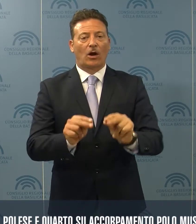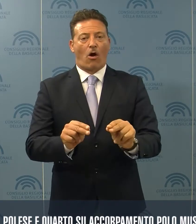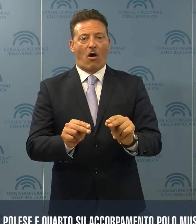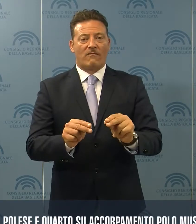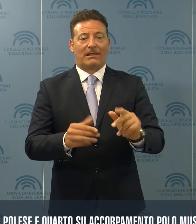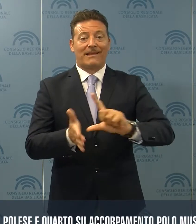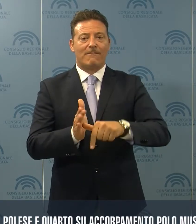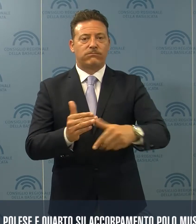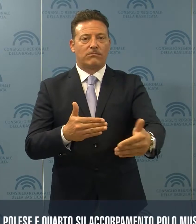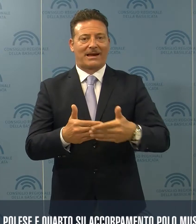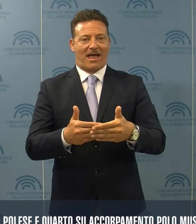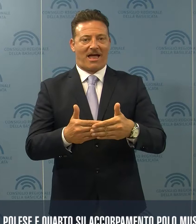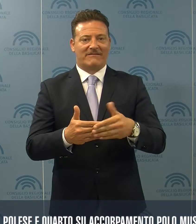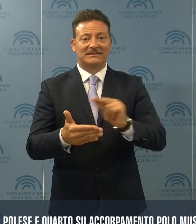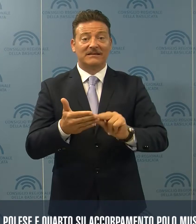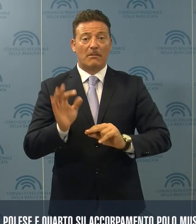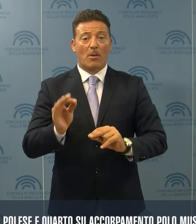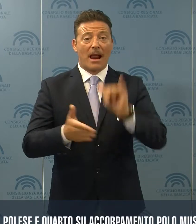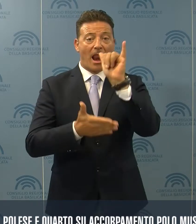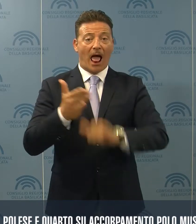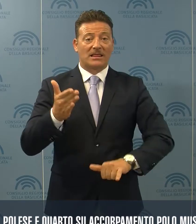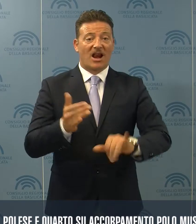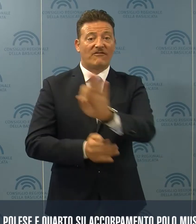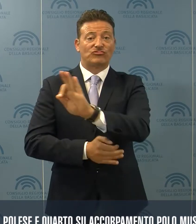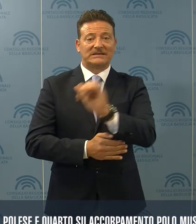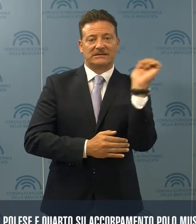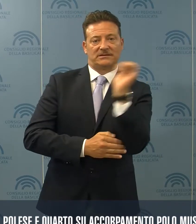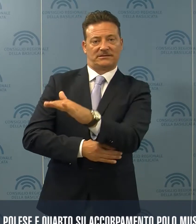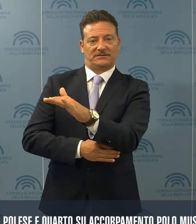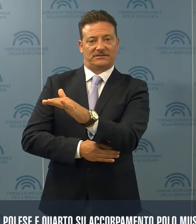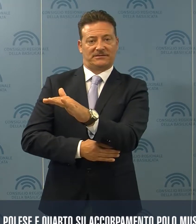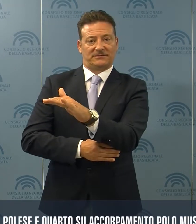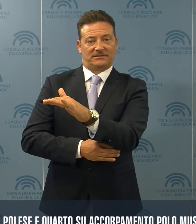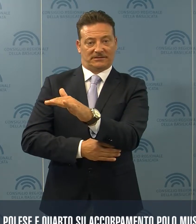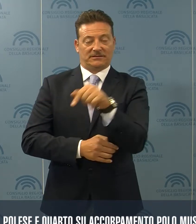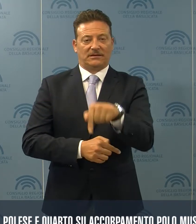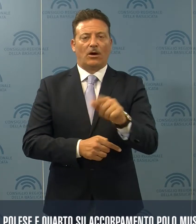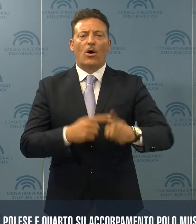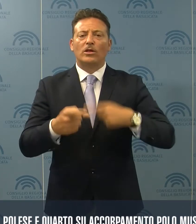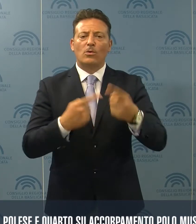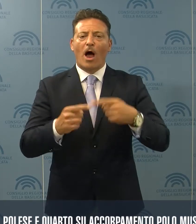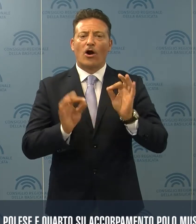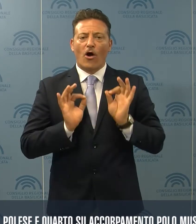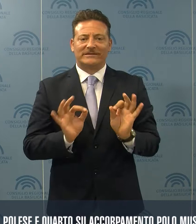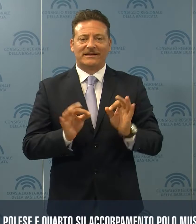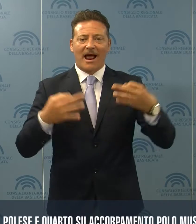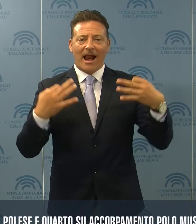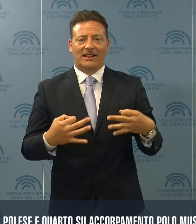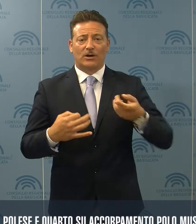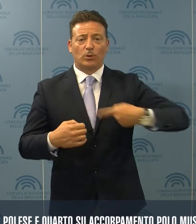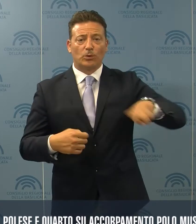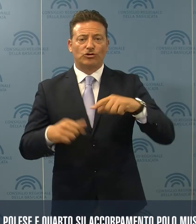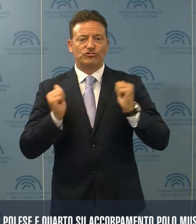tempi brevi, scrive in una lettera inviata Franceschini, in modo da continuare a garantire ai